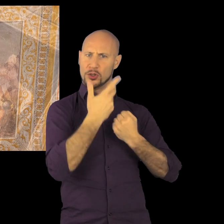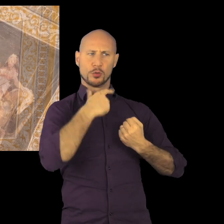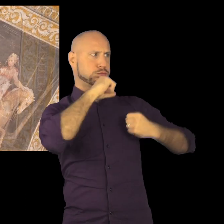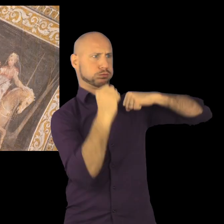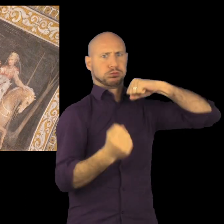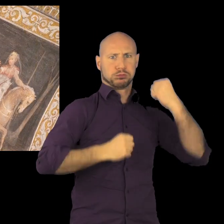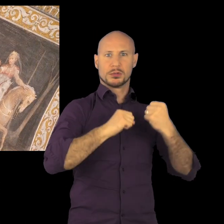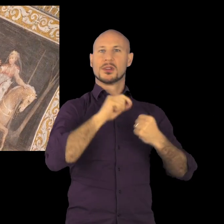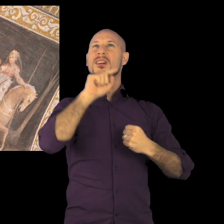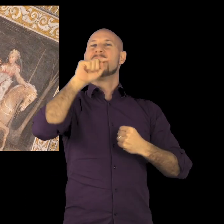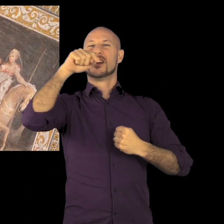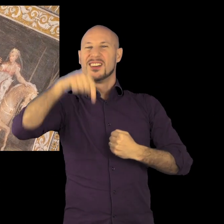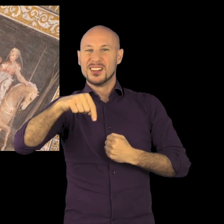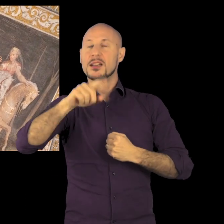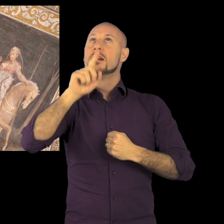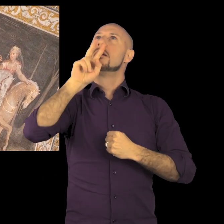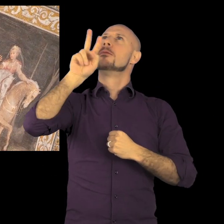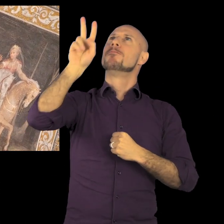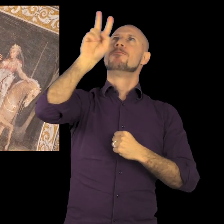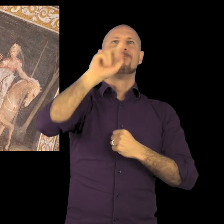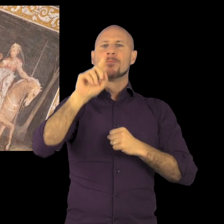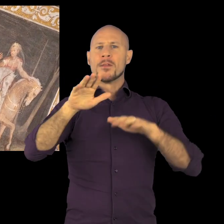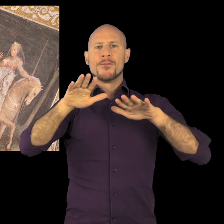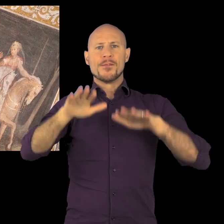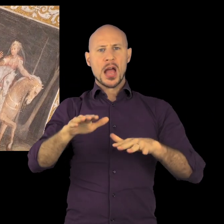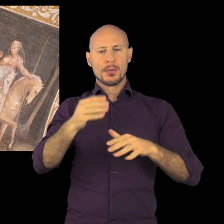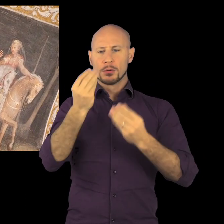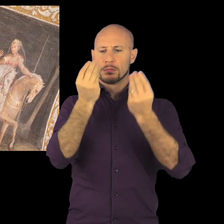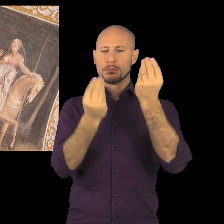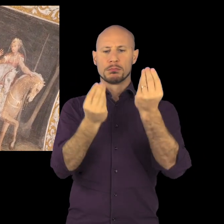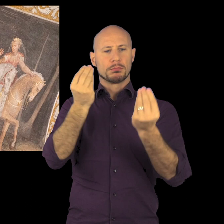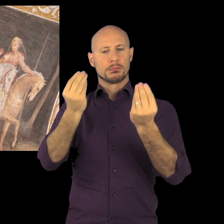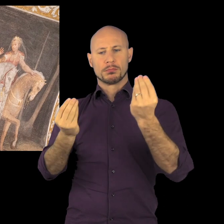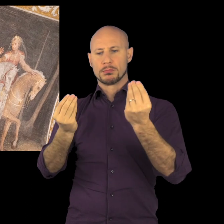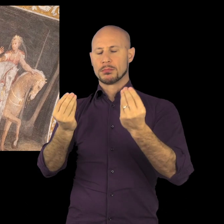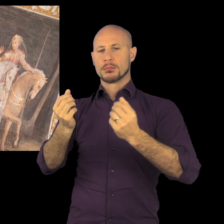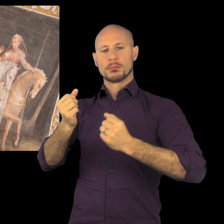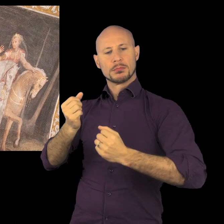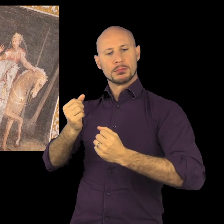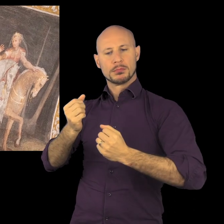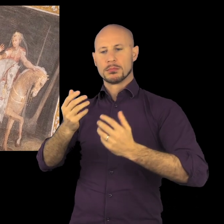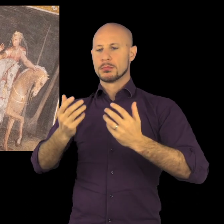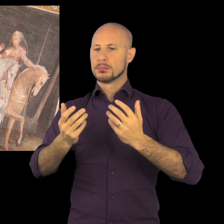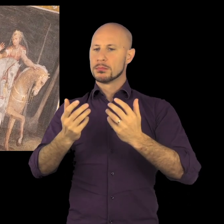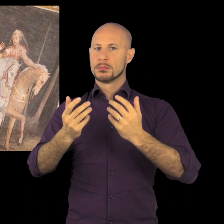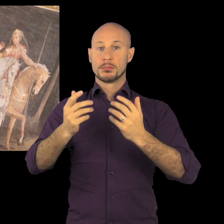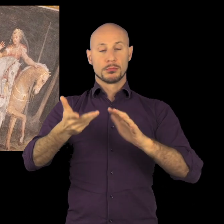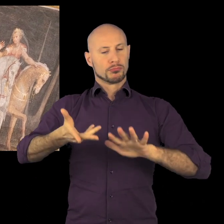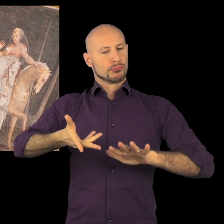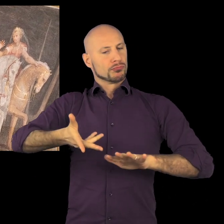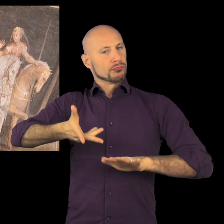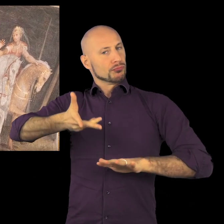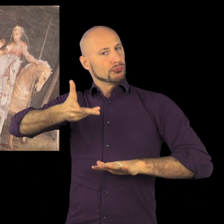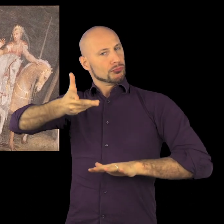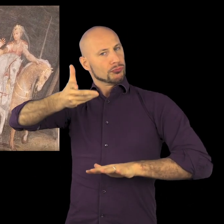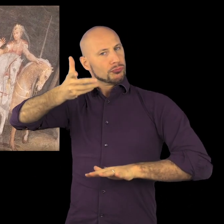che in un certo qual modo si distaccano dalla vivacità e in particolar modo dalle figure languide e sinuose tipiche